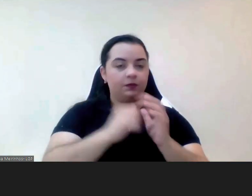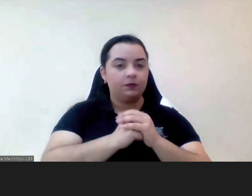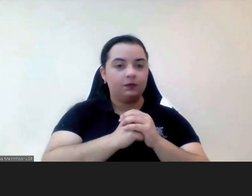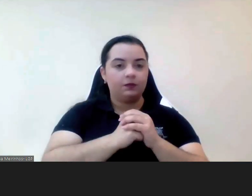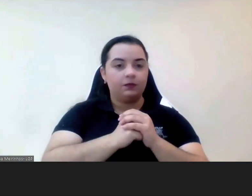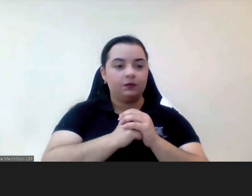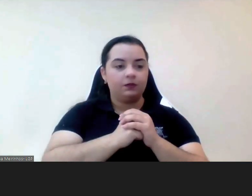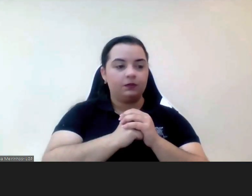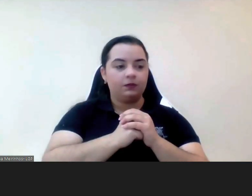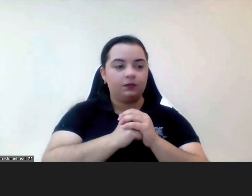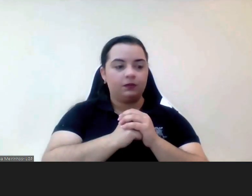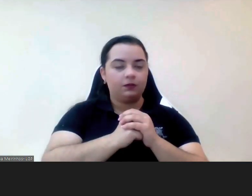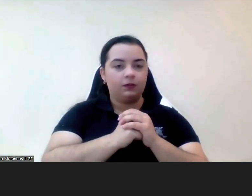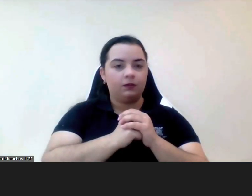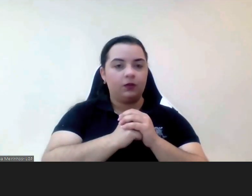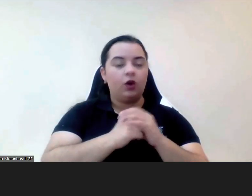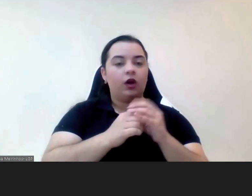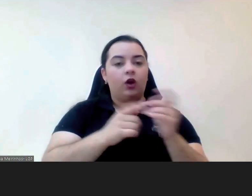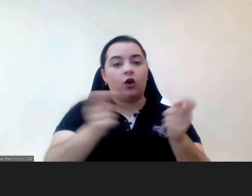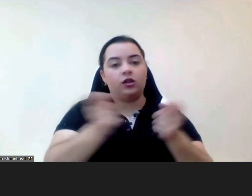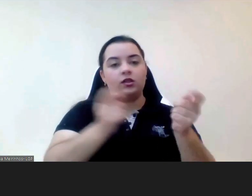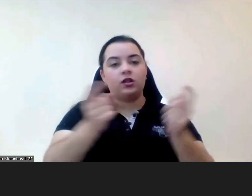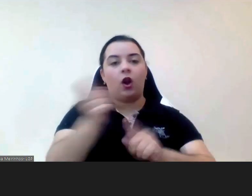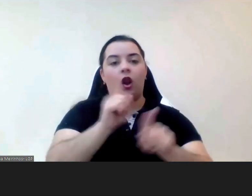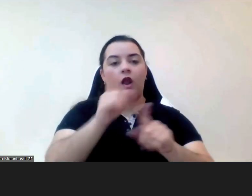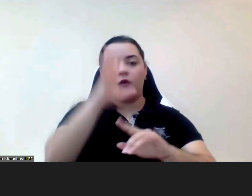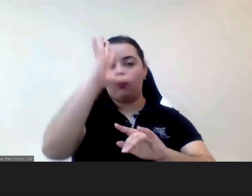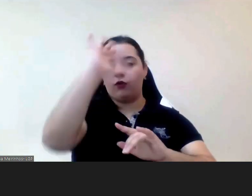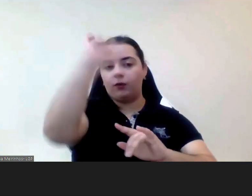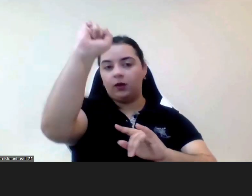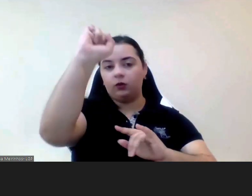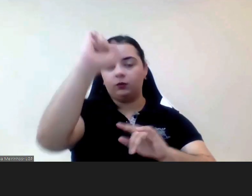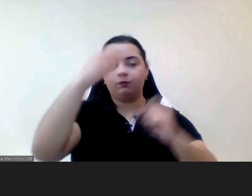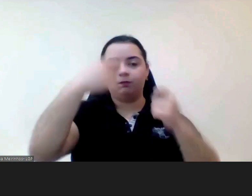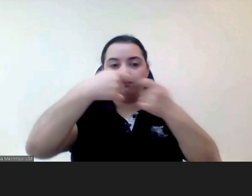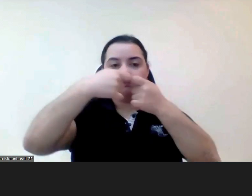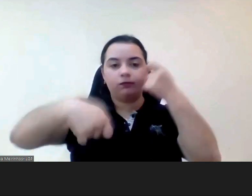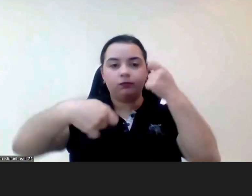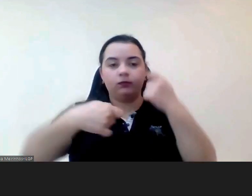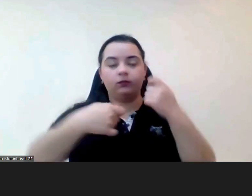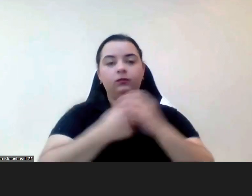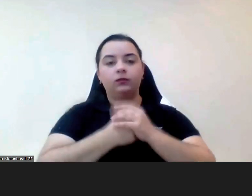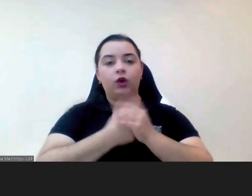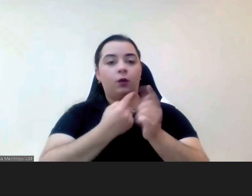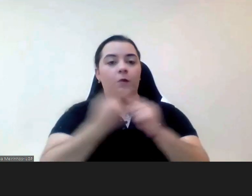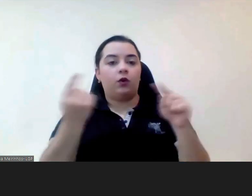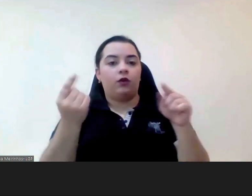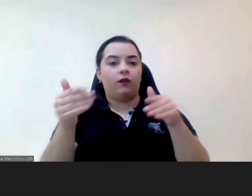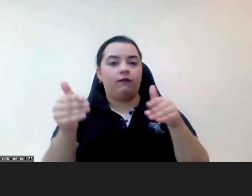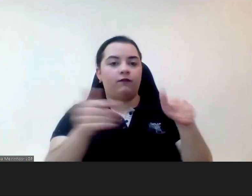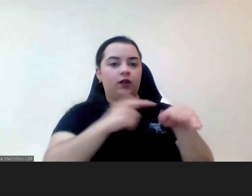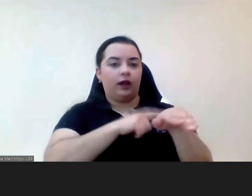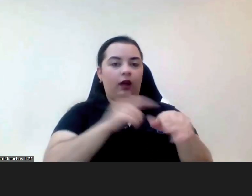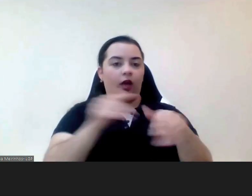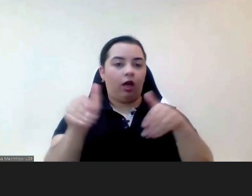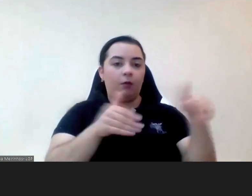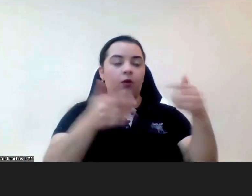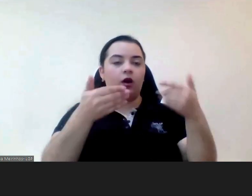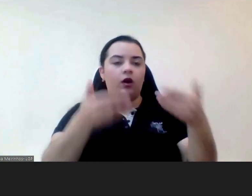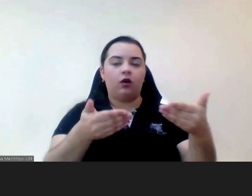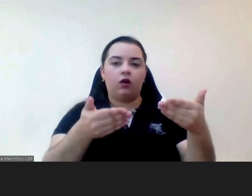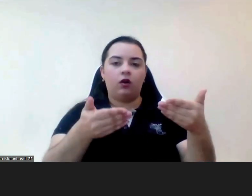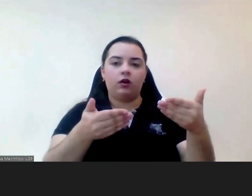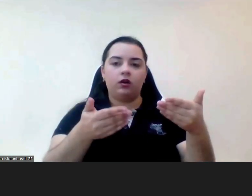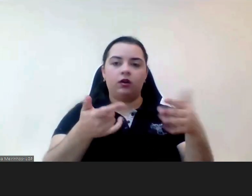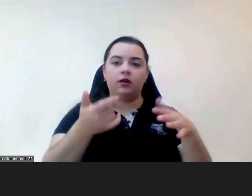nos tempos que correm cada vez mais há consciência de que eu fui funcionária